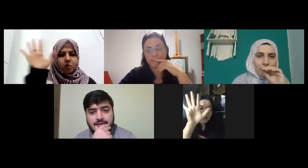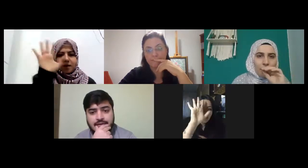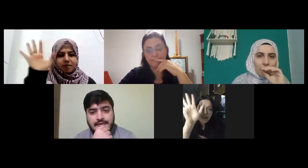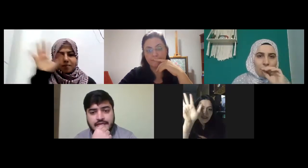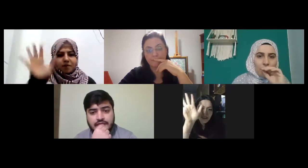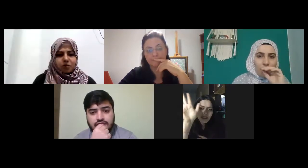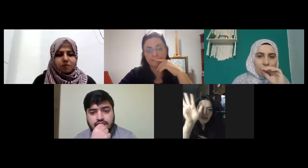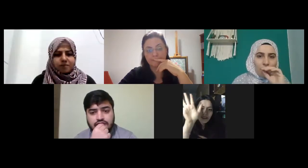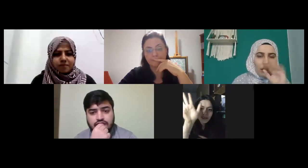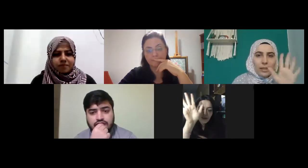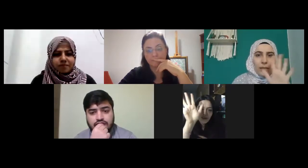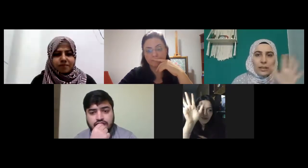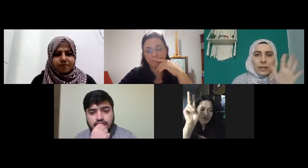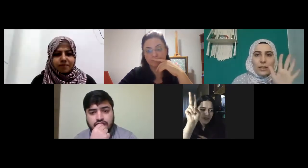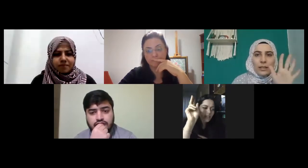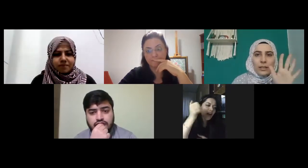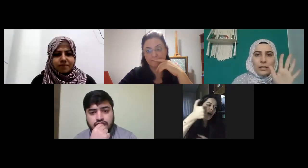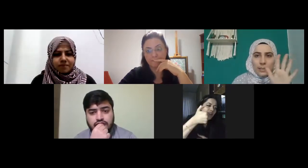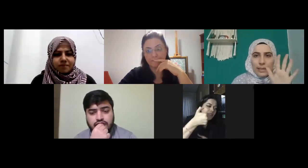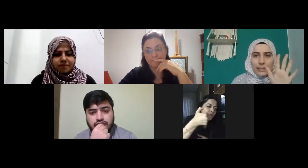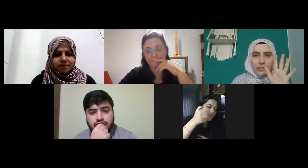evet pardon elli böyle evet altmış